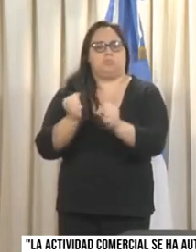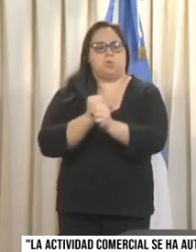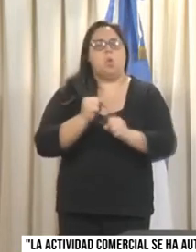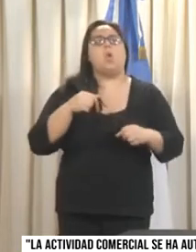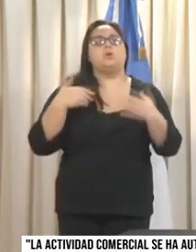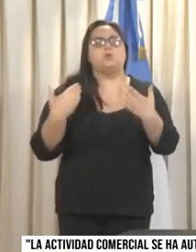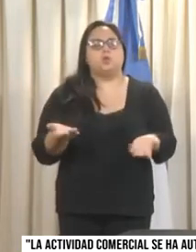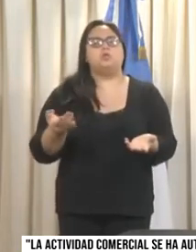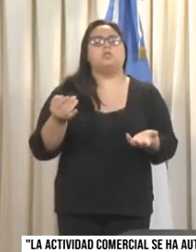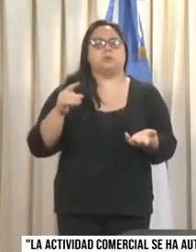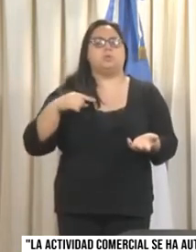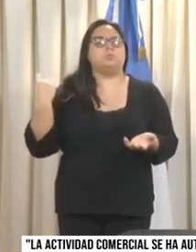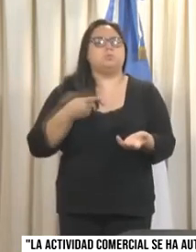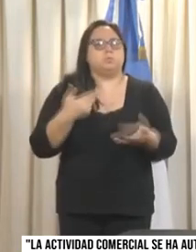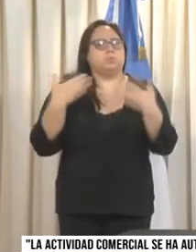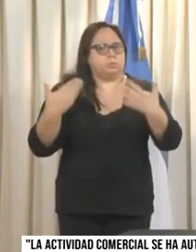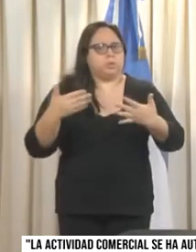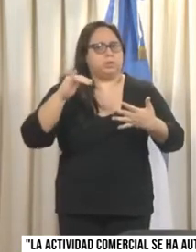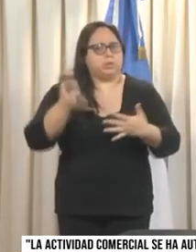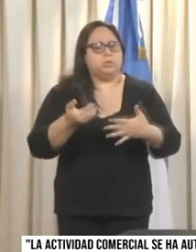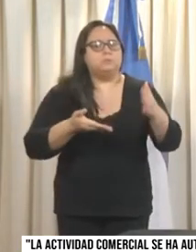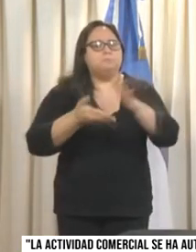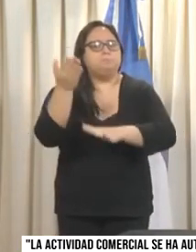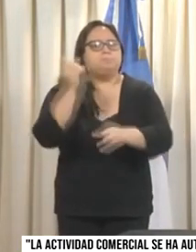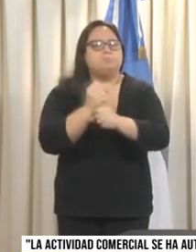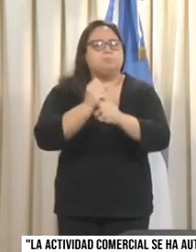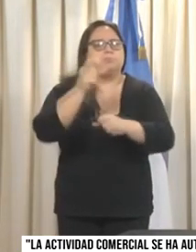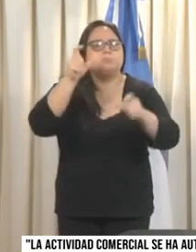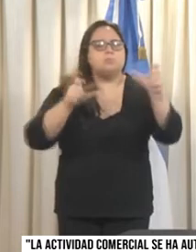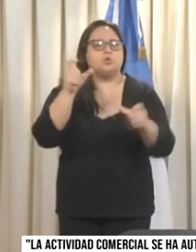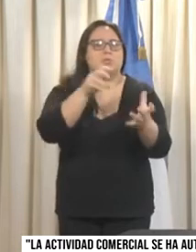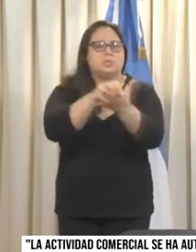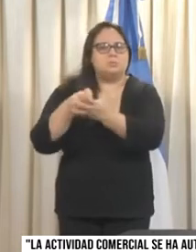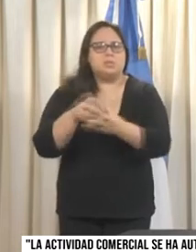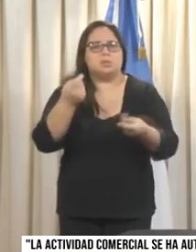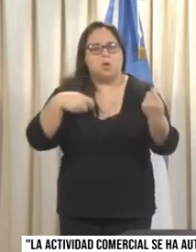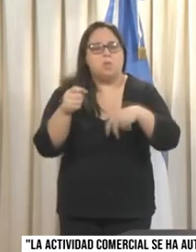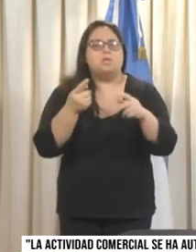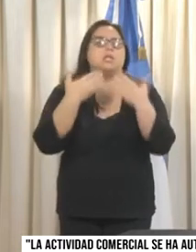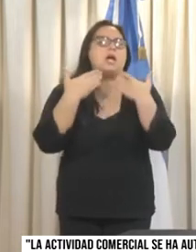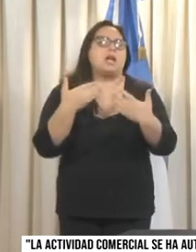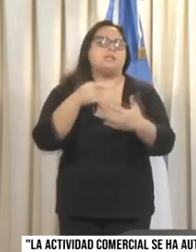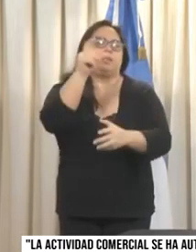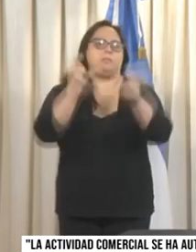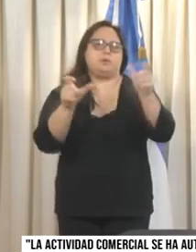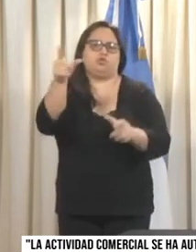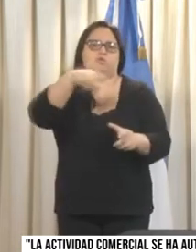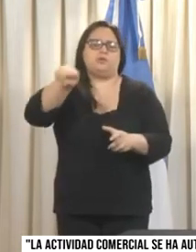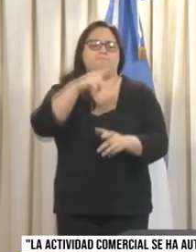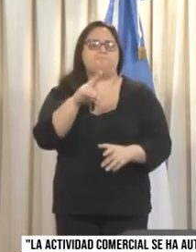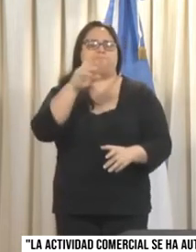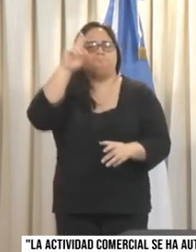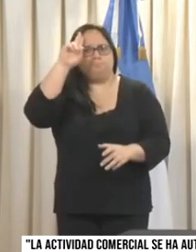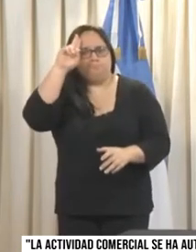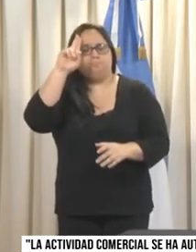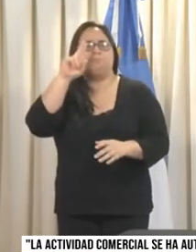gracias al esfuerzo de todos los salteños que en estas semanas, en un trabajo conjunto y a